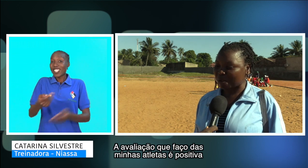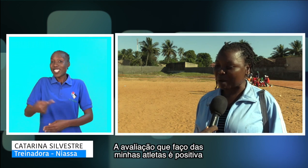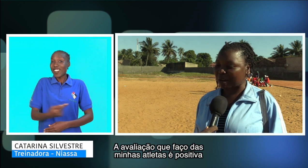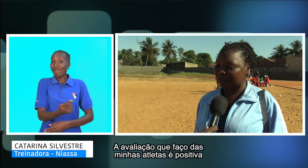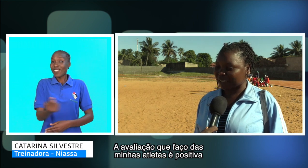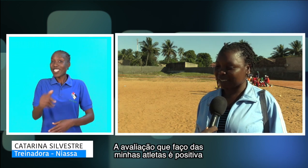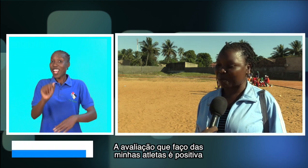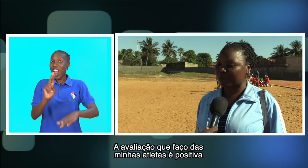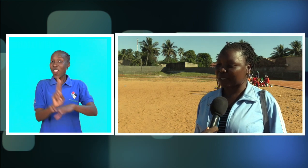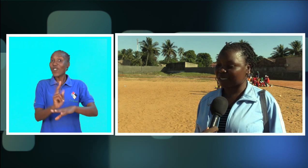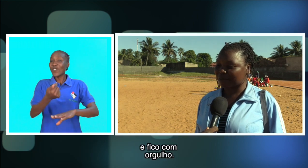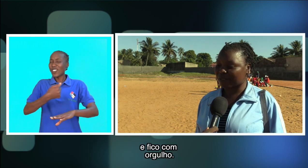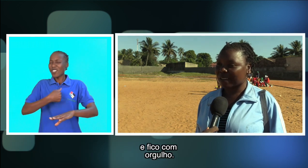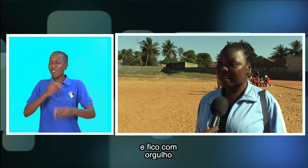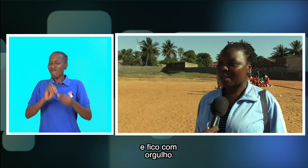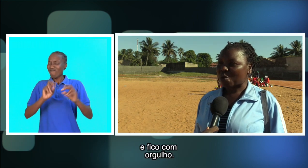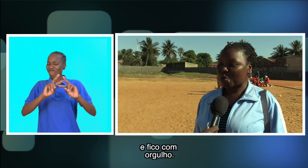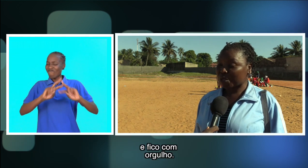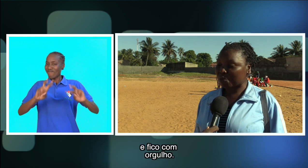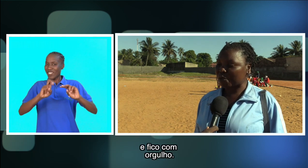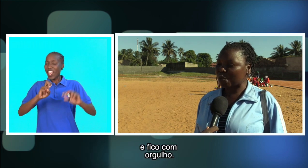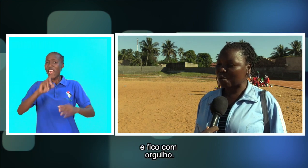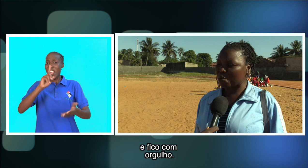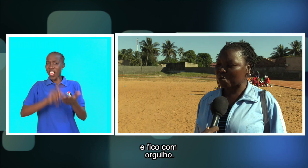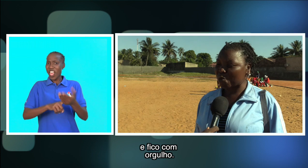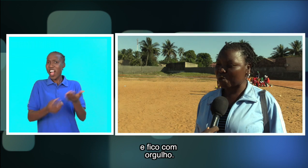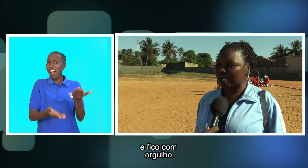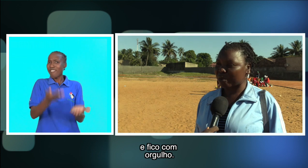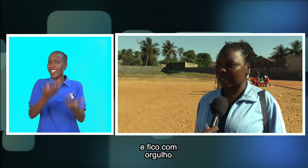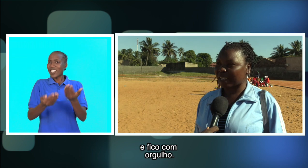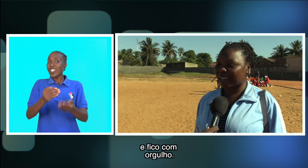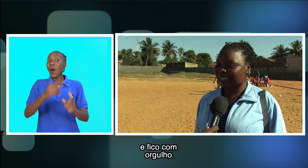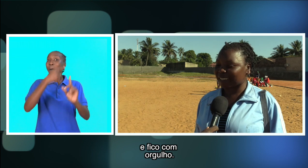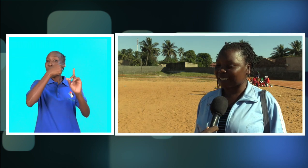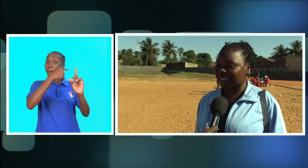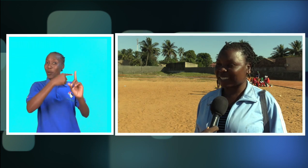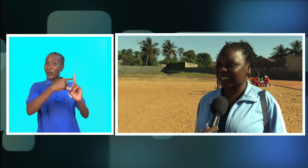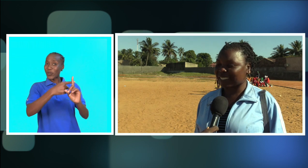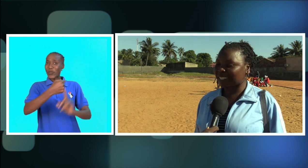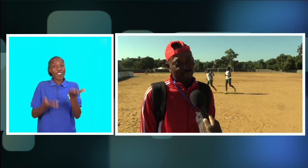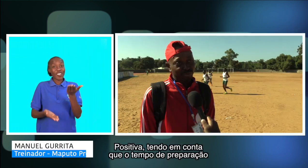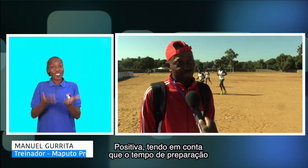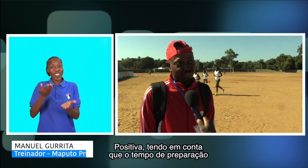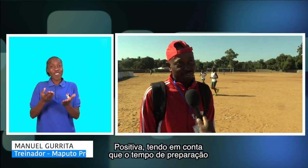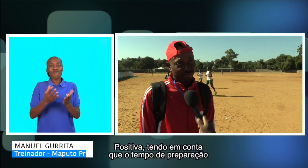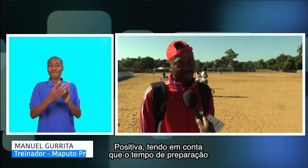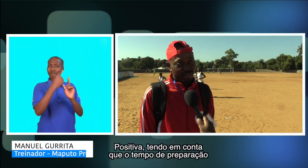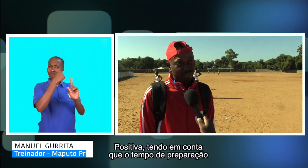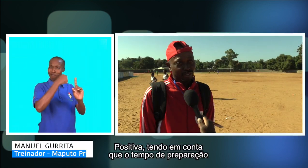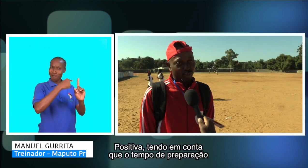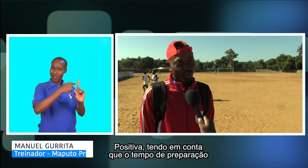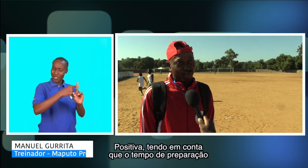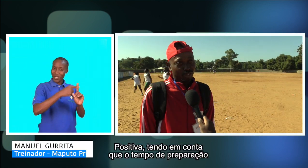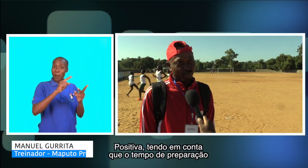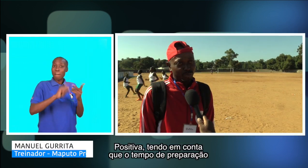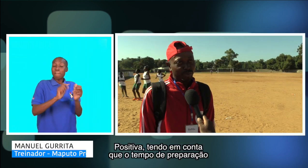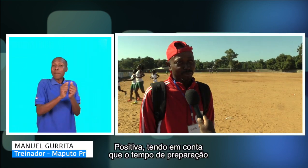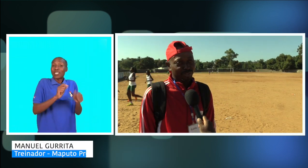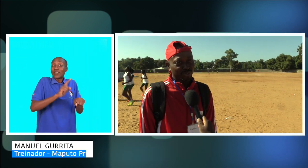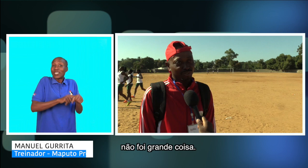é uma avaliação positiva. Com isso, fico com orgulho. A avaliação positiva, tendo em conta que o tempo de preparação que